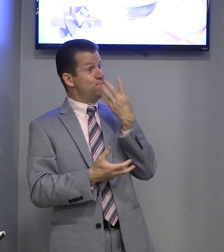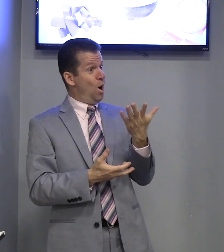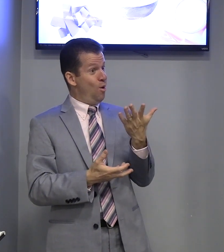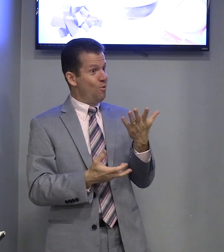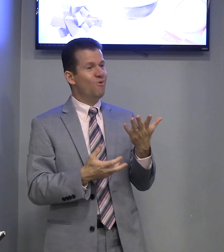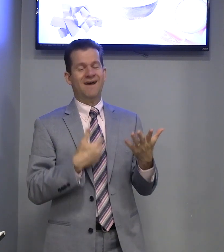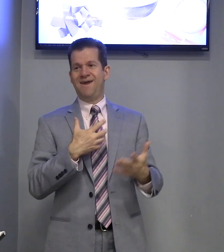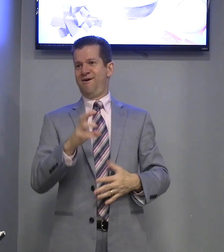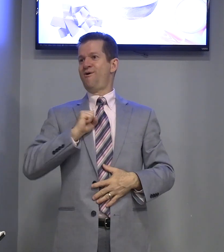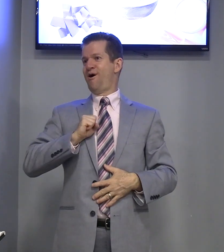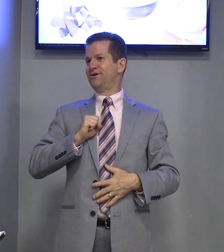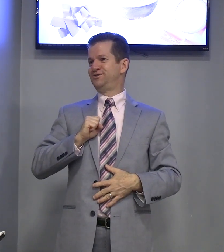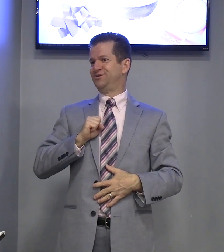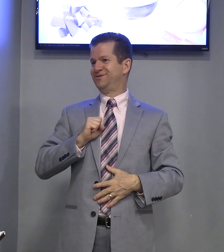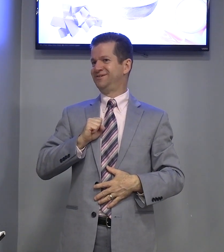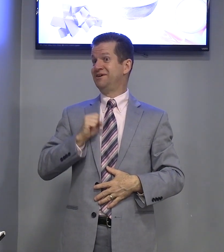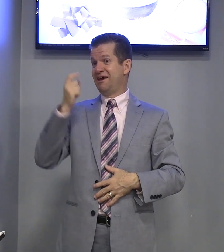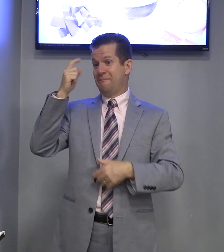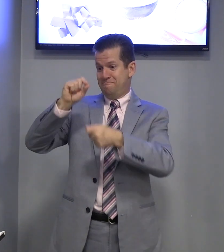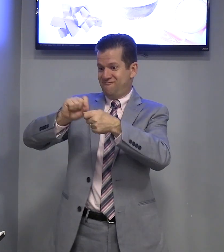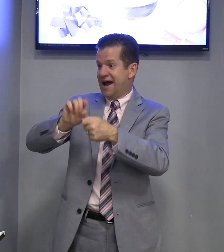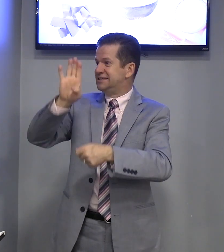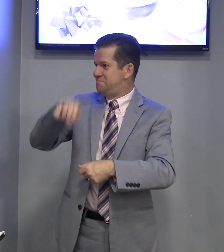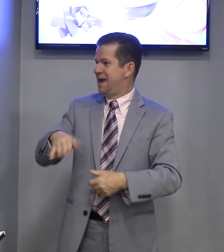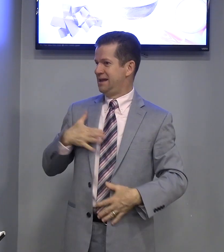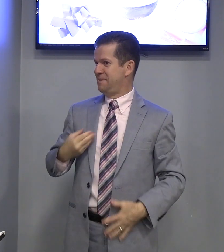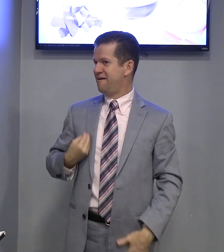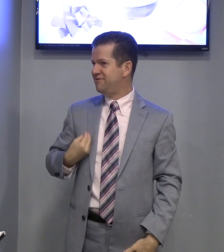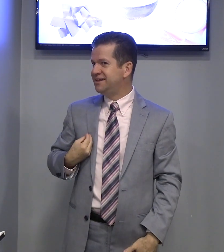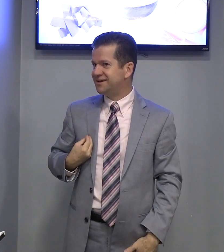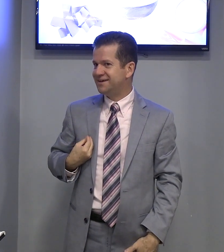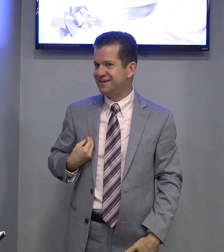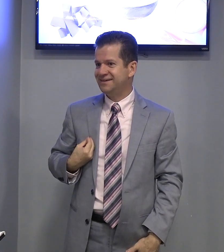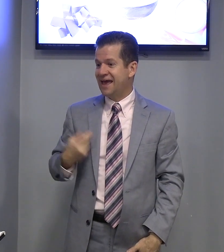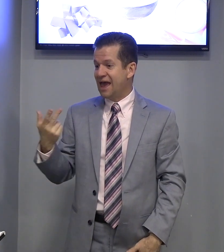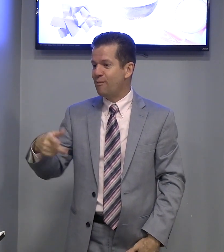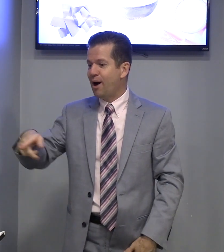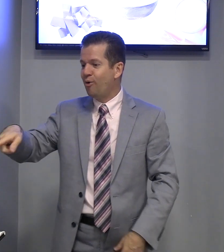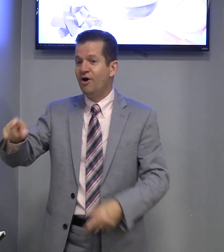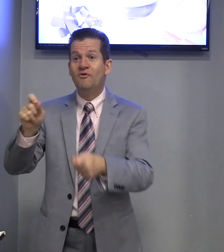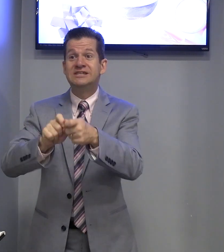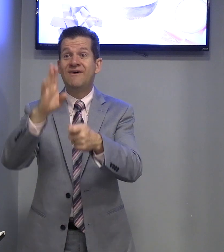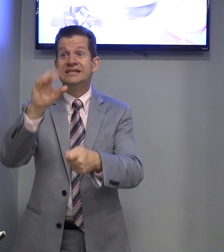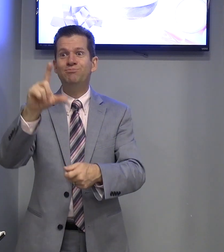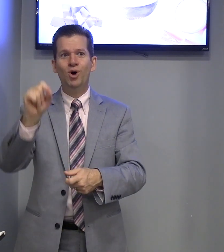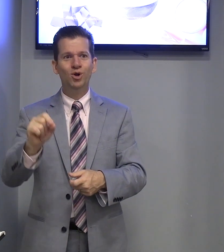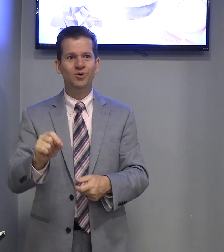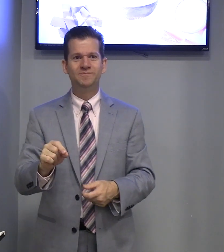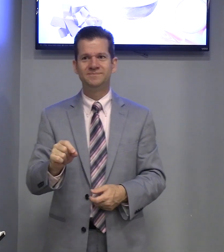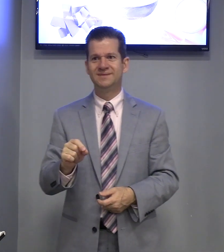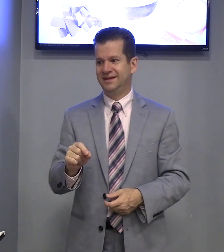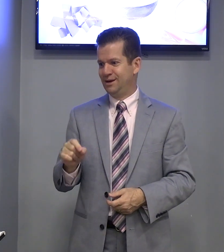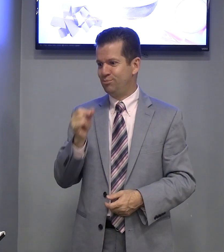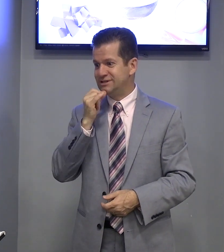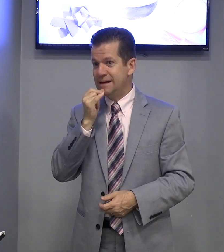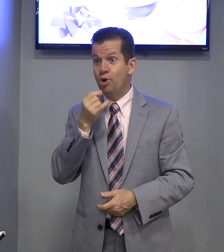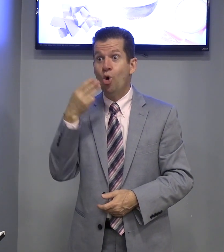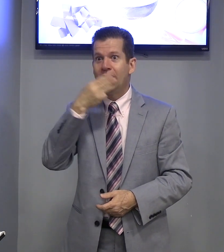bom. Eu gosto. Faz bem na minha vida. É igual, você faz bolo. Por exemplo, o